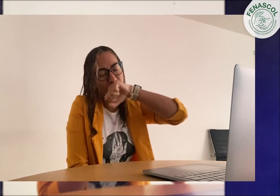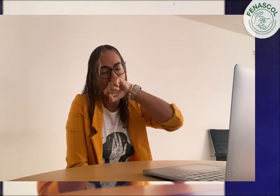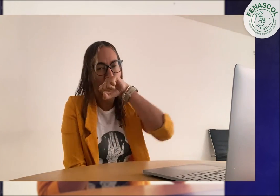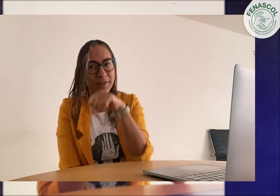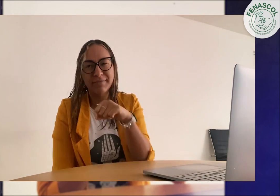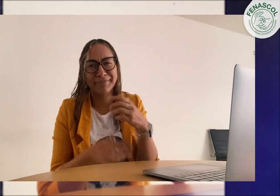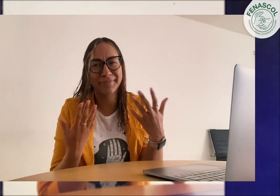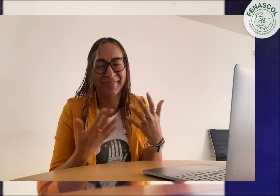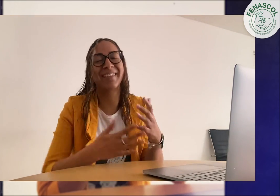Y me encanta